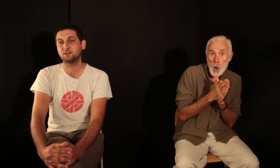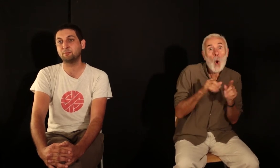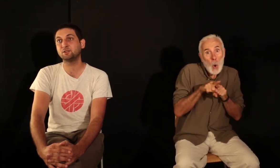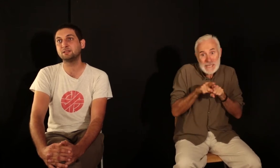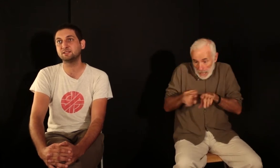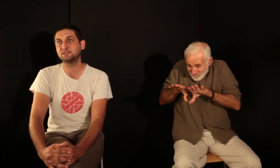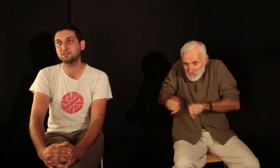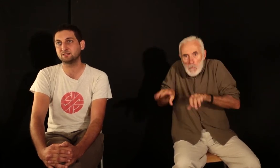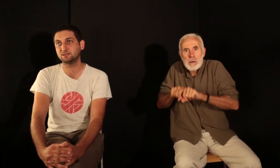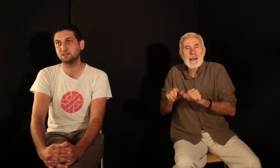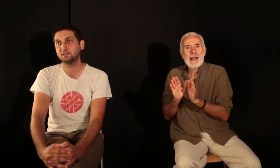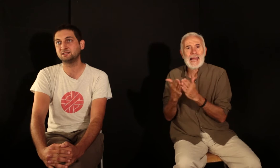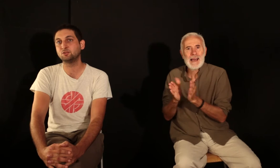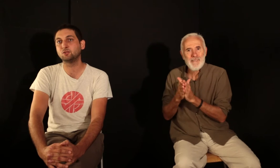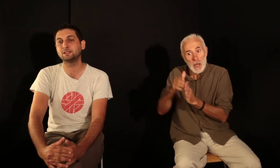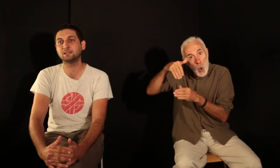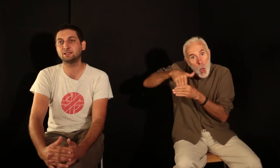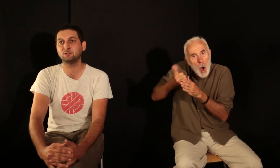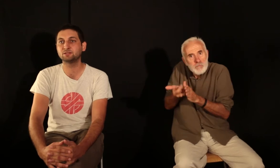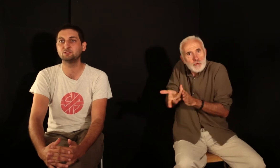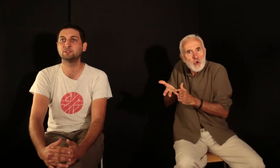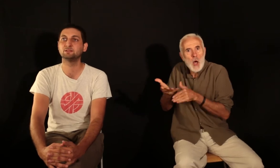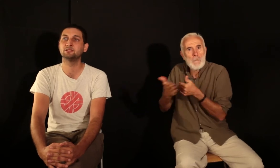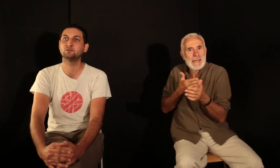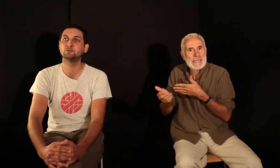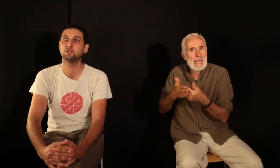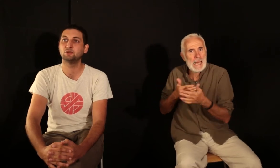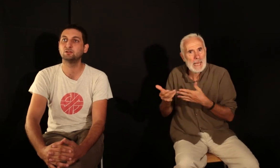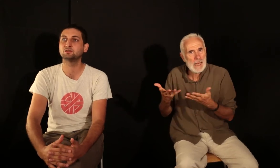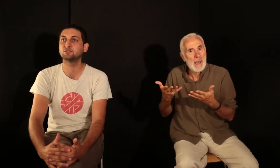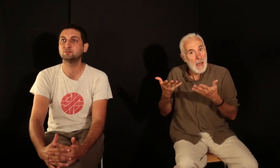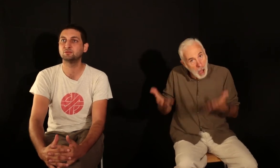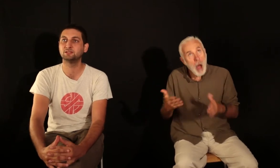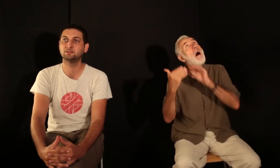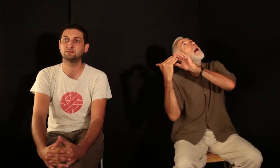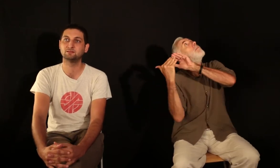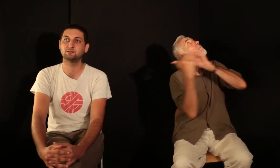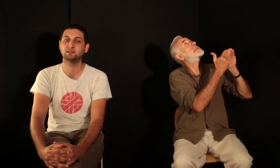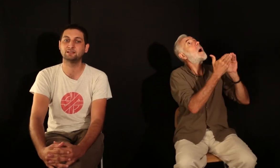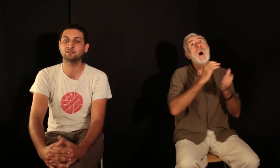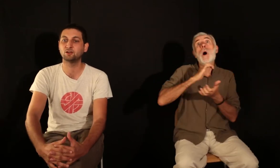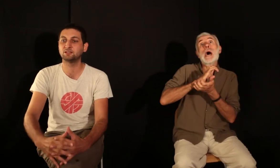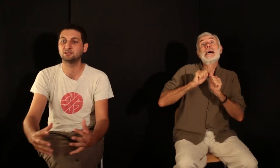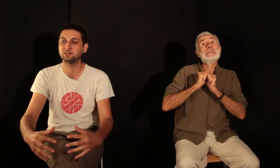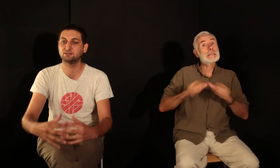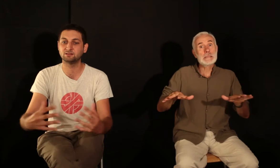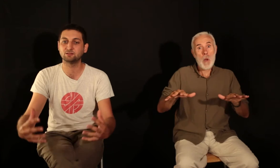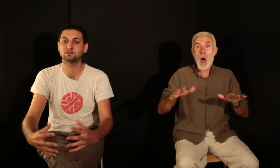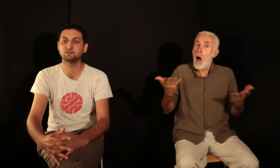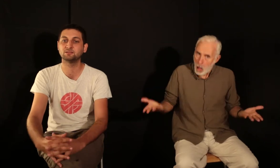apprendre des métiers, et essayer de recréer, au sein d'une maison d'édition, l'ensemble des corps qui constituent